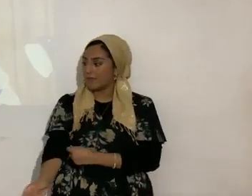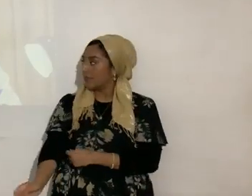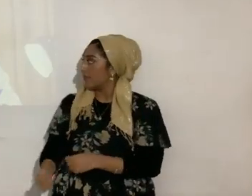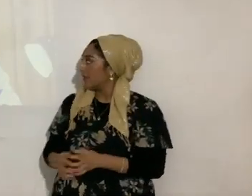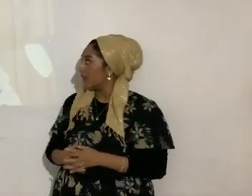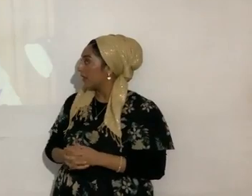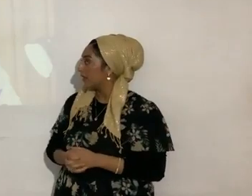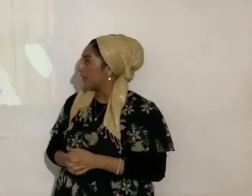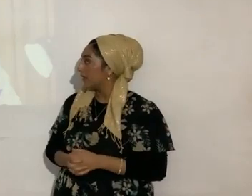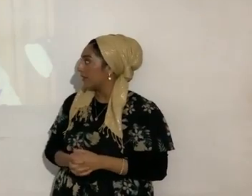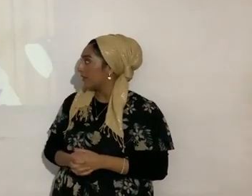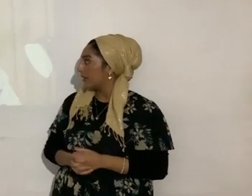bendito es el Señor Carlos